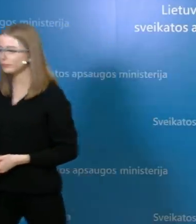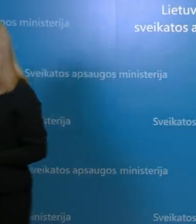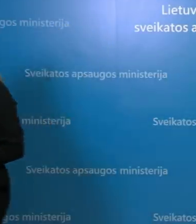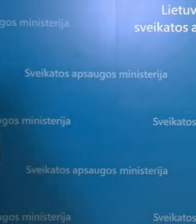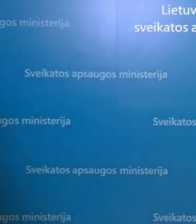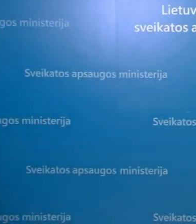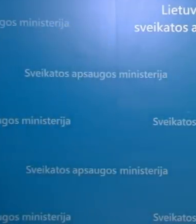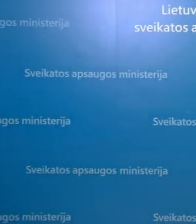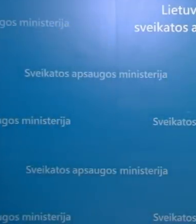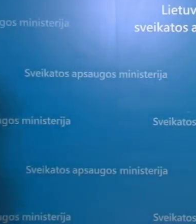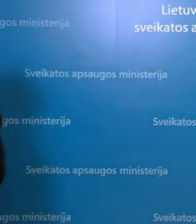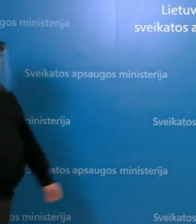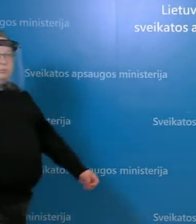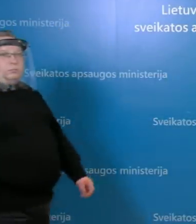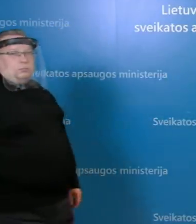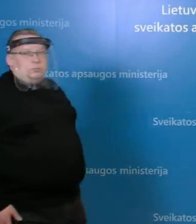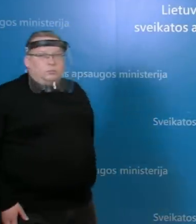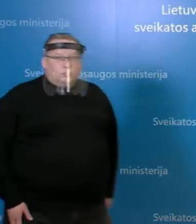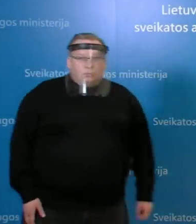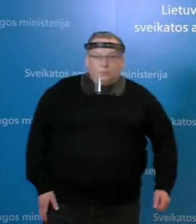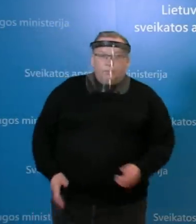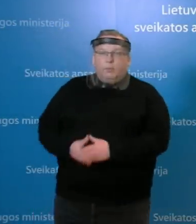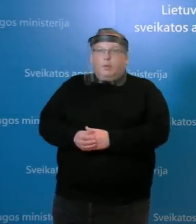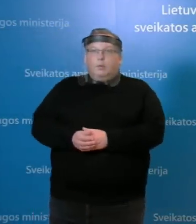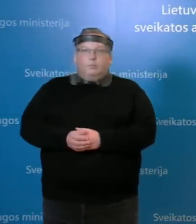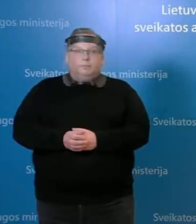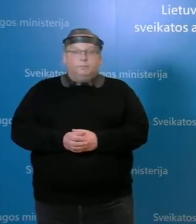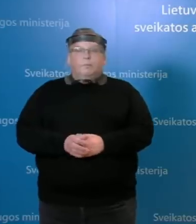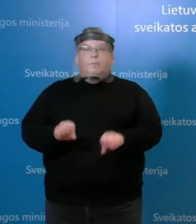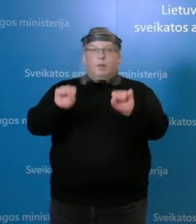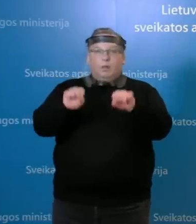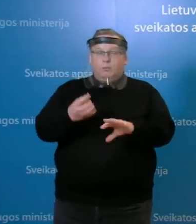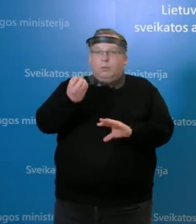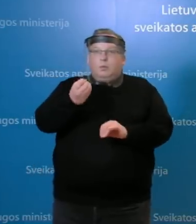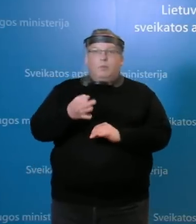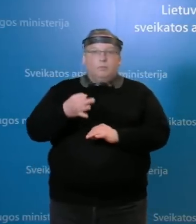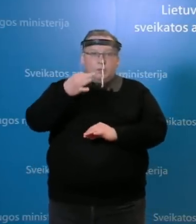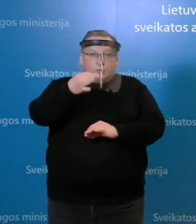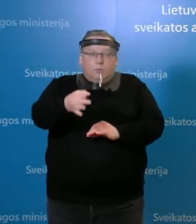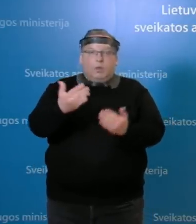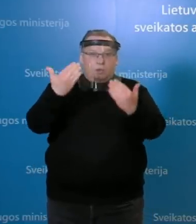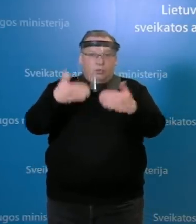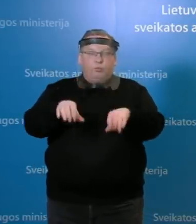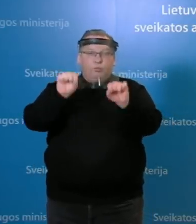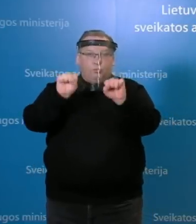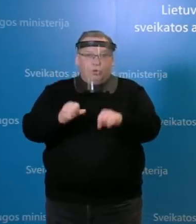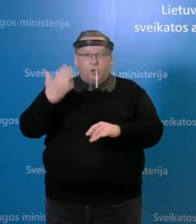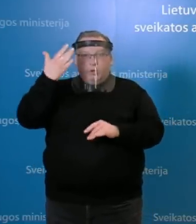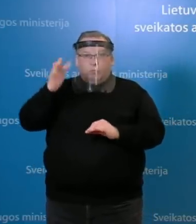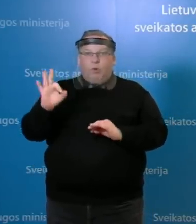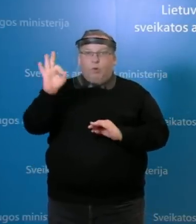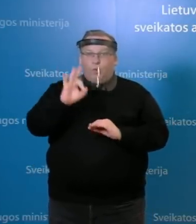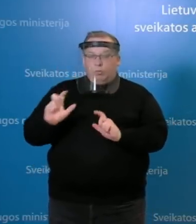Liepa, dar būtų klausimai? Galbūt, tada galėtumėt pasakyti, ar jau galėtumėt galvoti apie